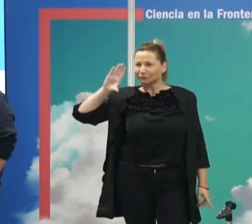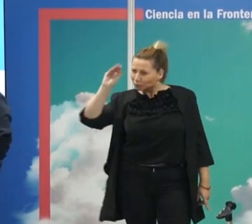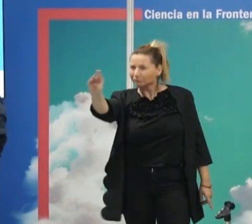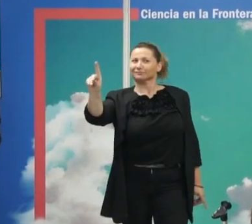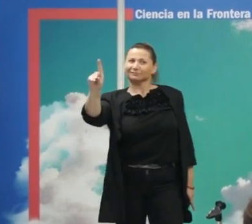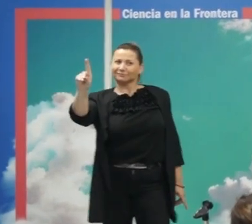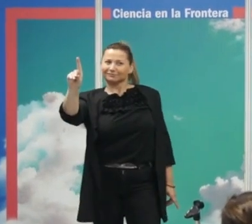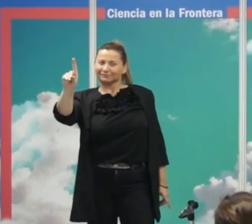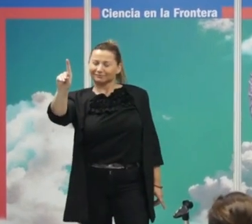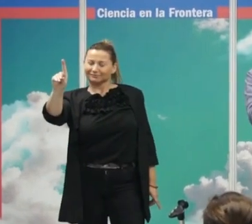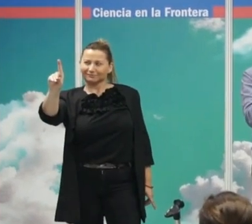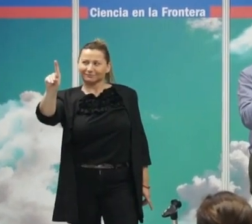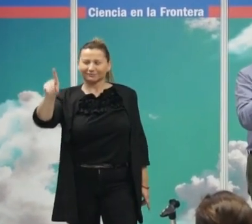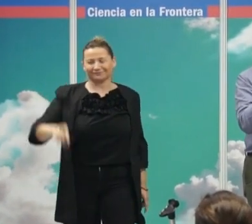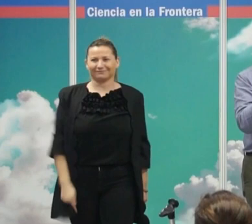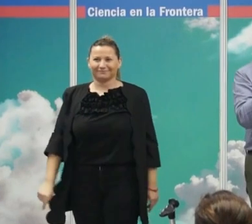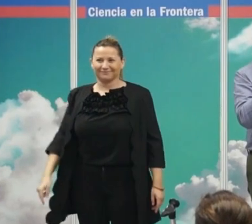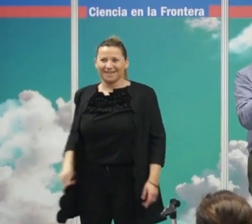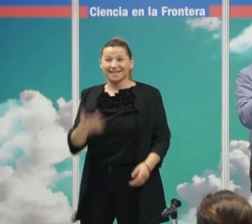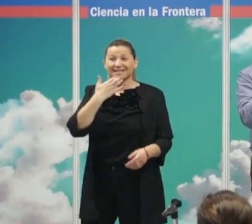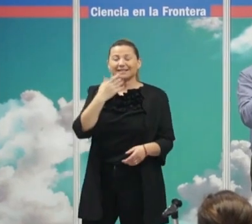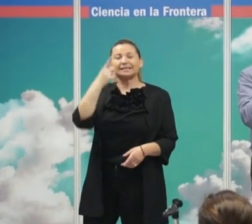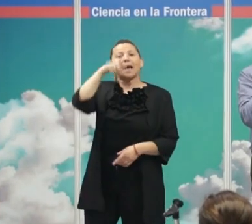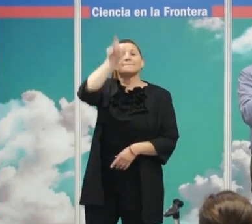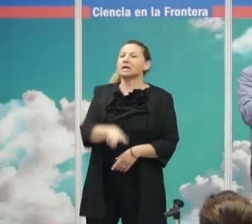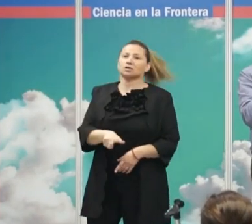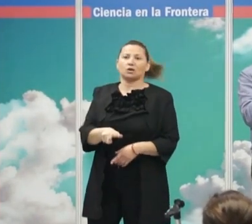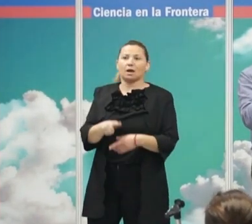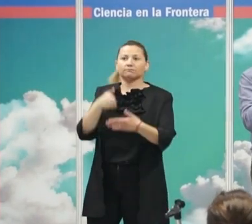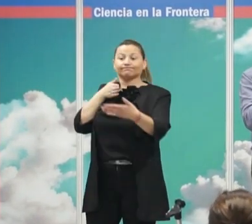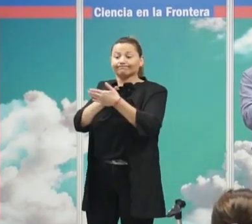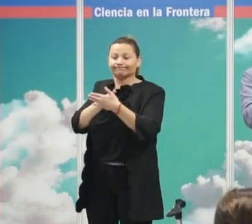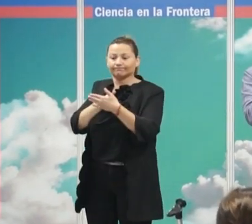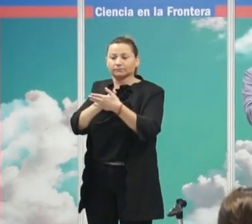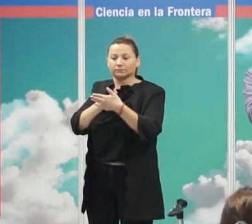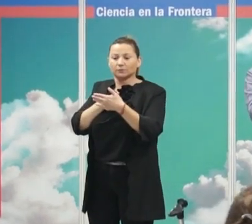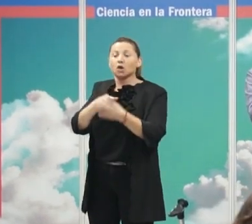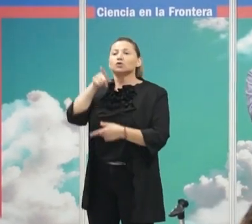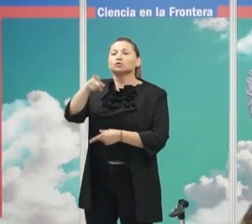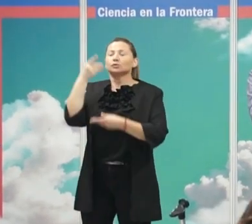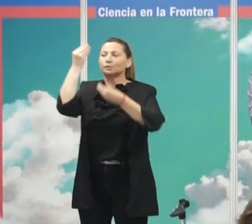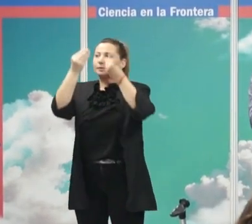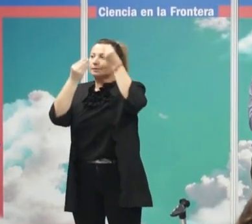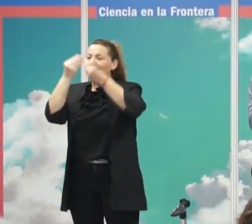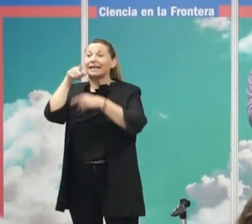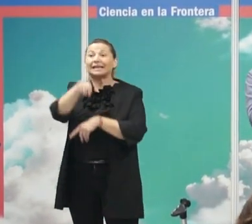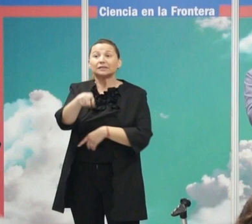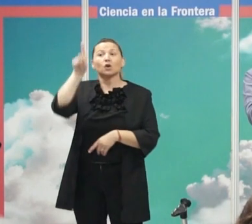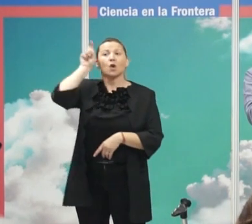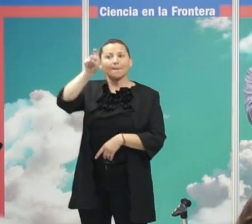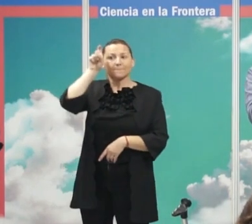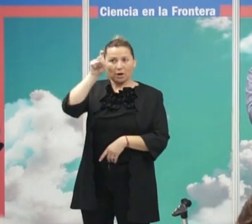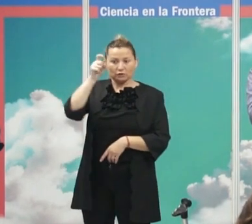pero es así si esa persona no llega tienes que plantearte cómo llegar y eso los profesores